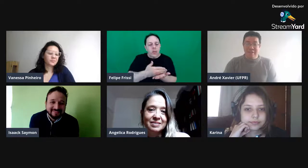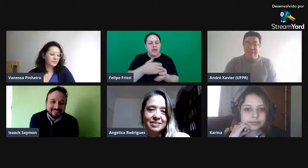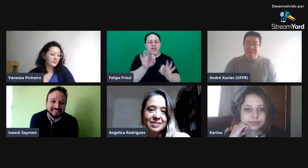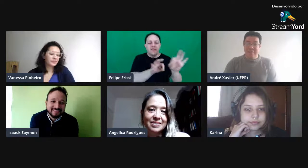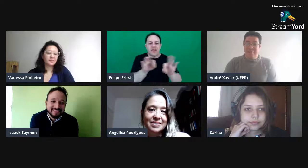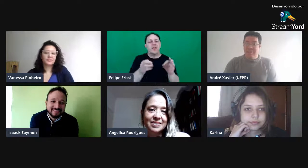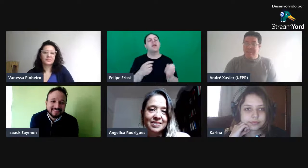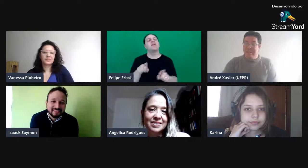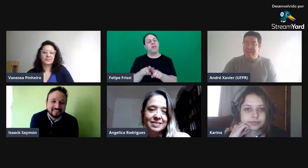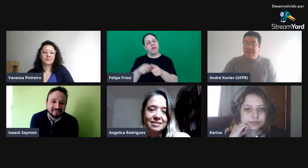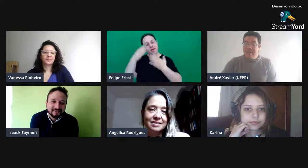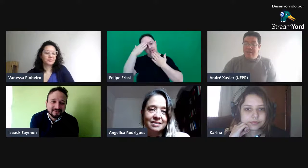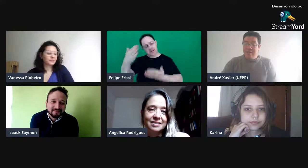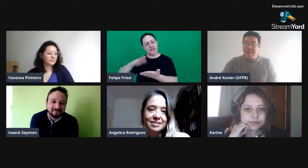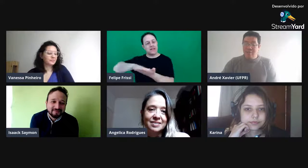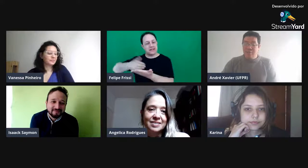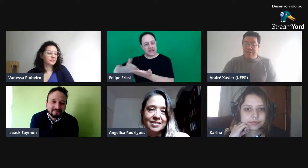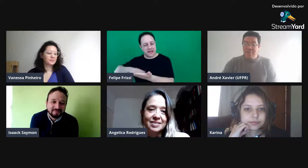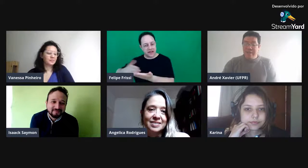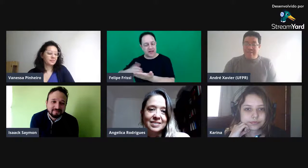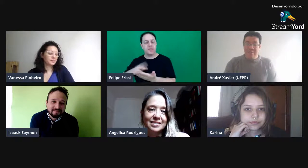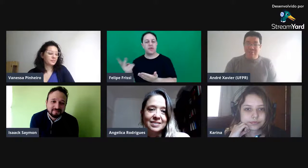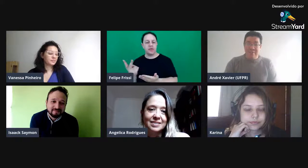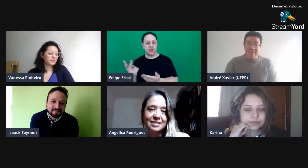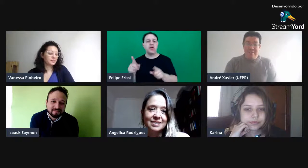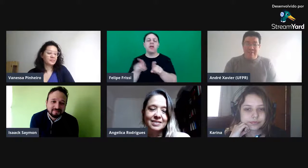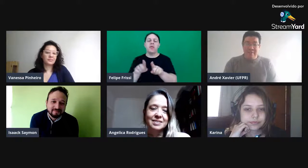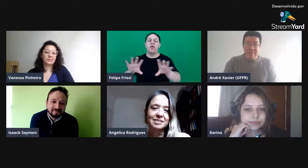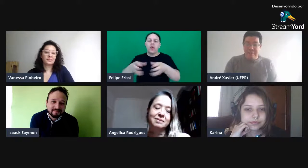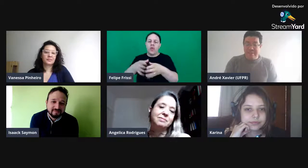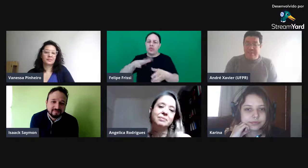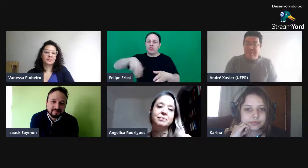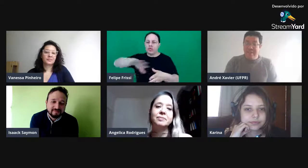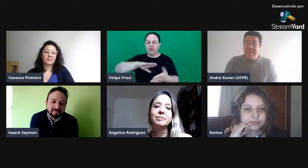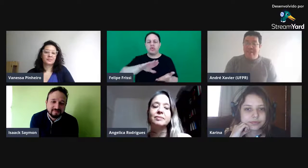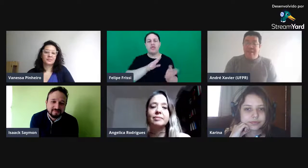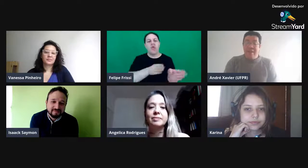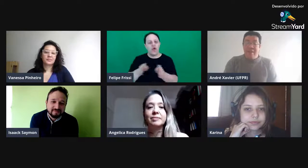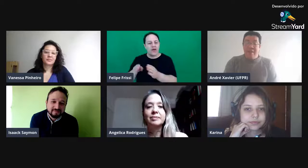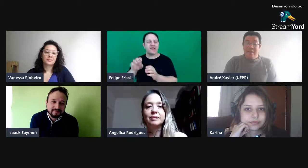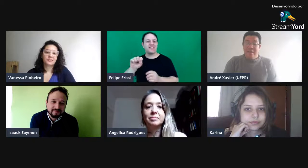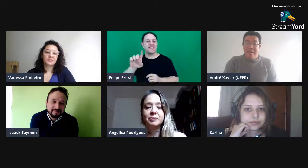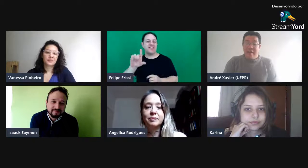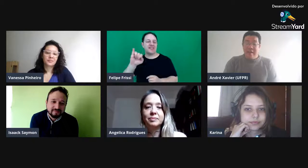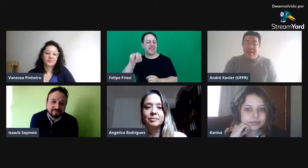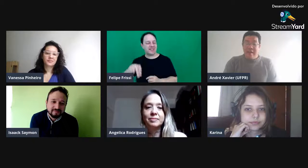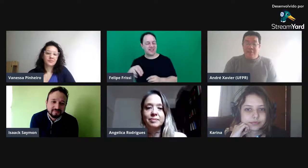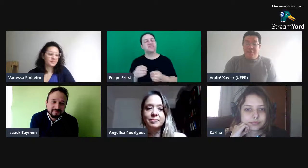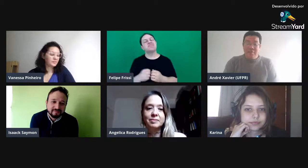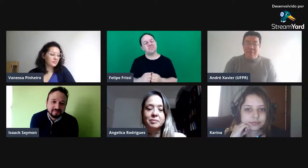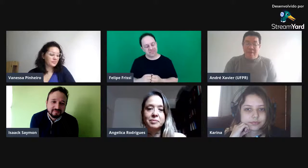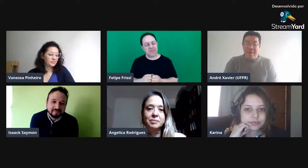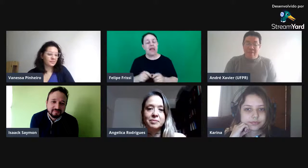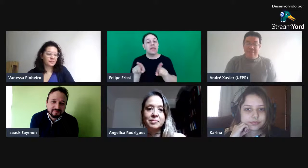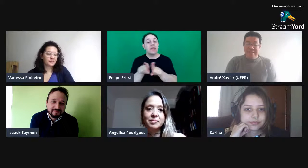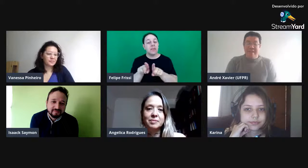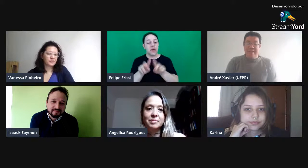intérpretes e à comissão organizadora do Selim. E a respeito do trabalho do Isaac,